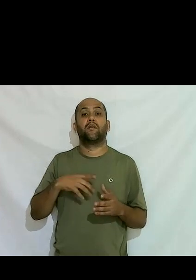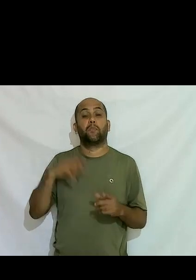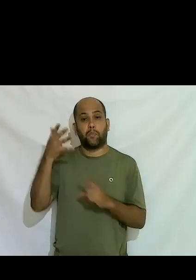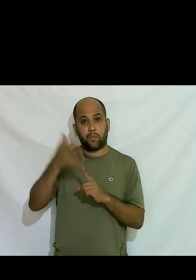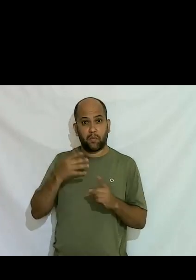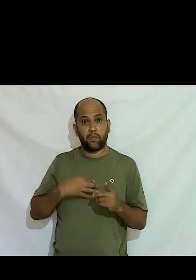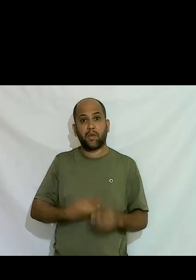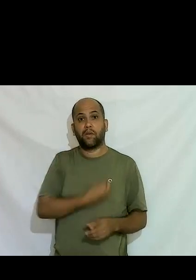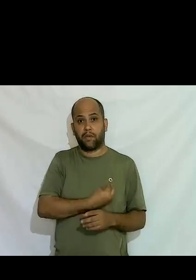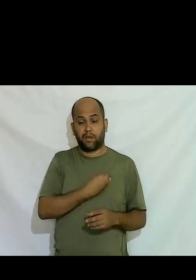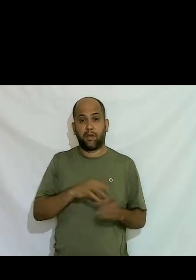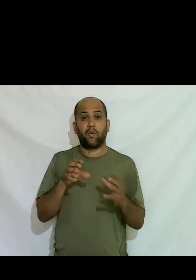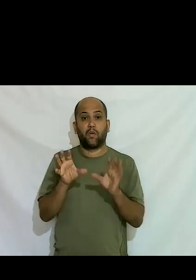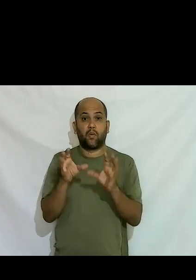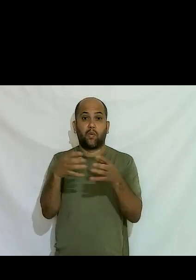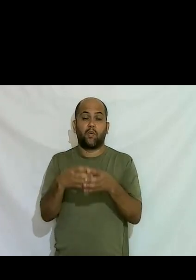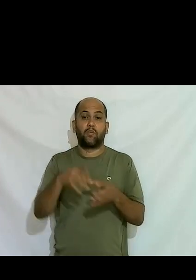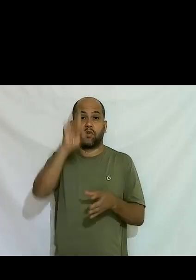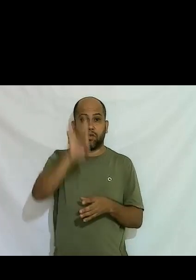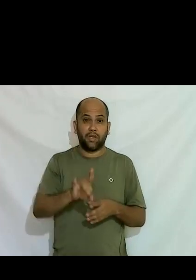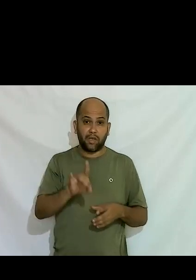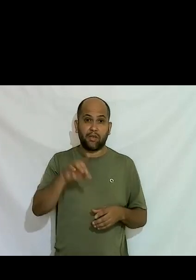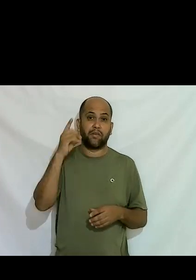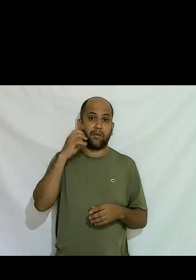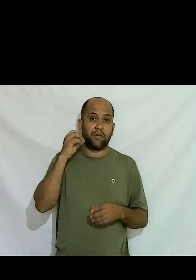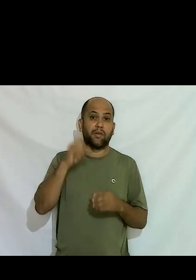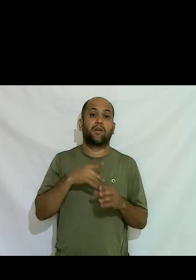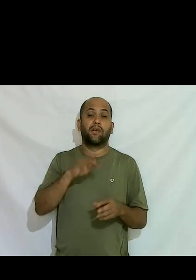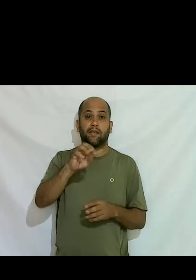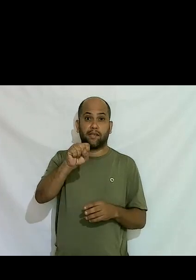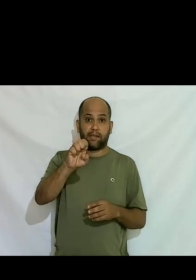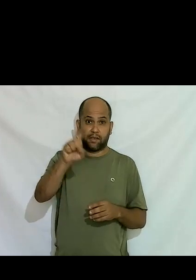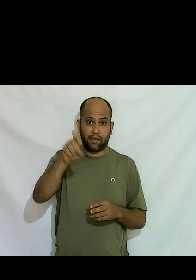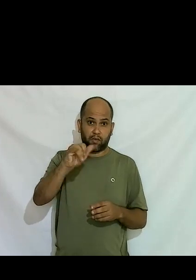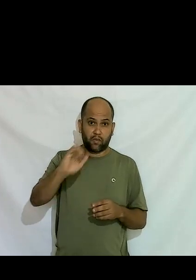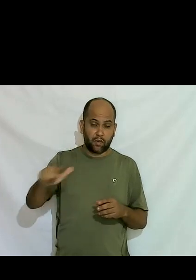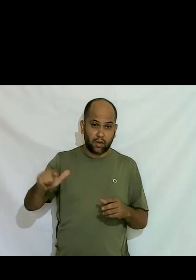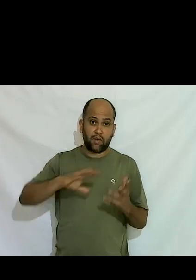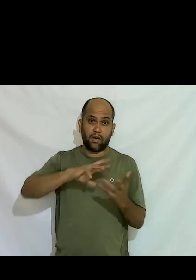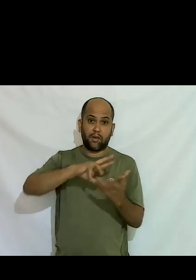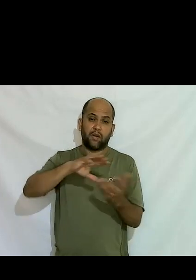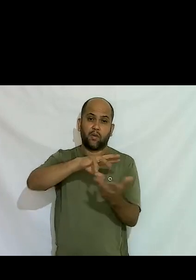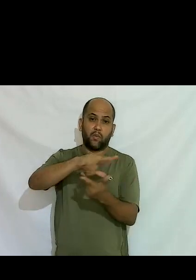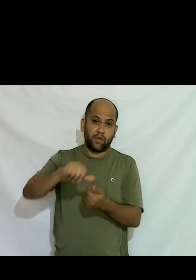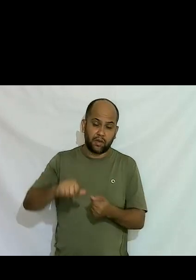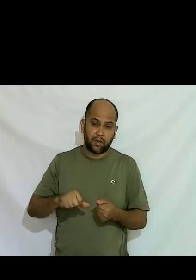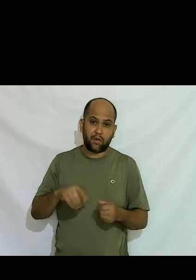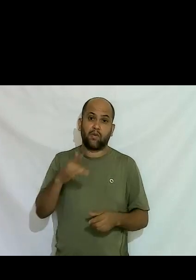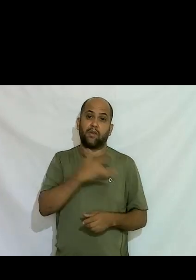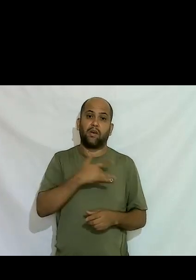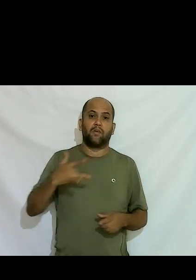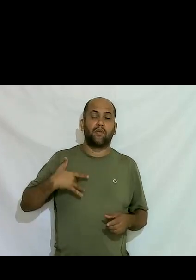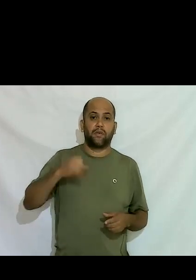Sexual Health que é a associação mundial pela saúde sexual maior associação do mundo de estudiosos de